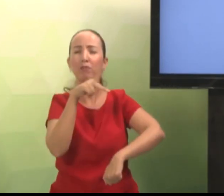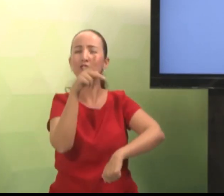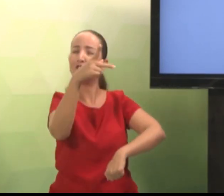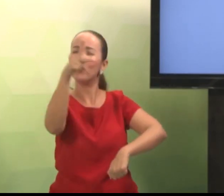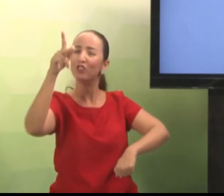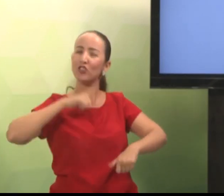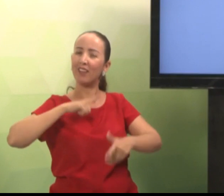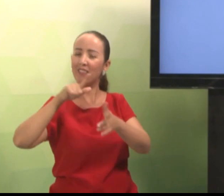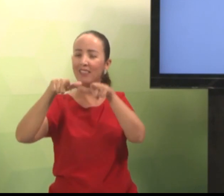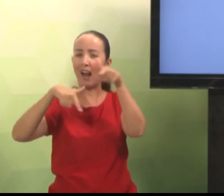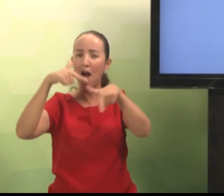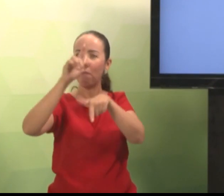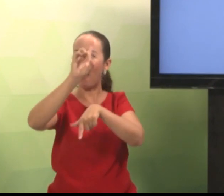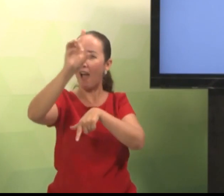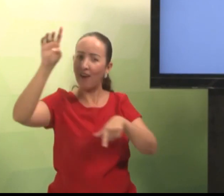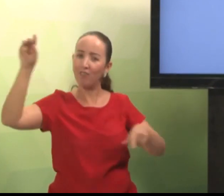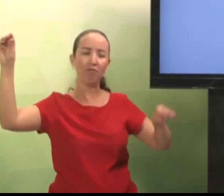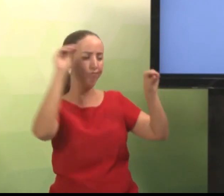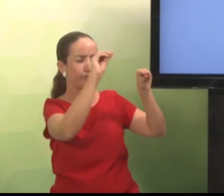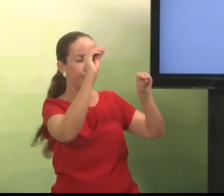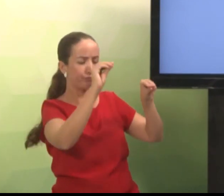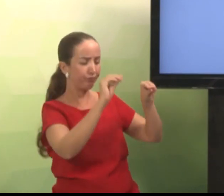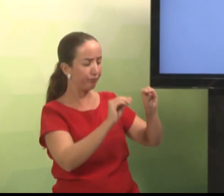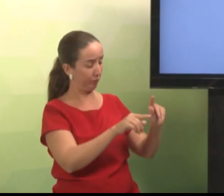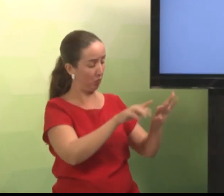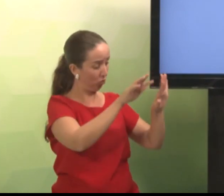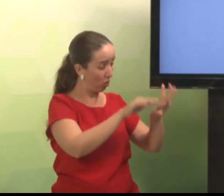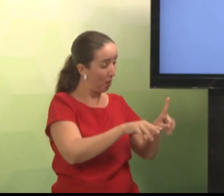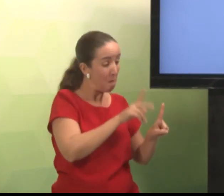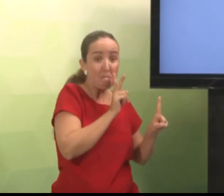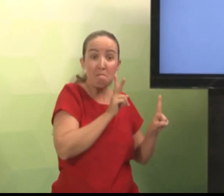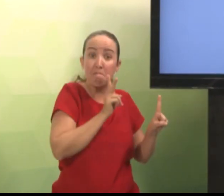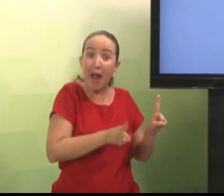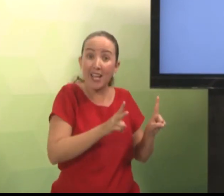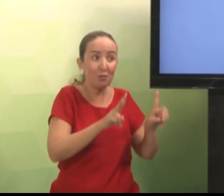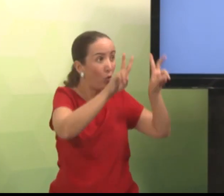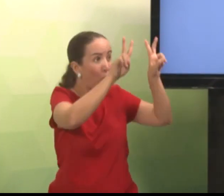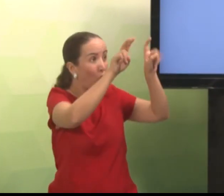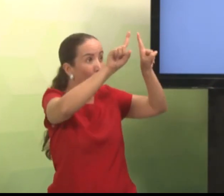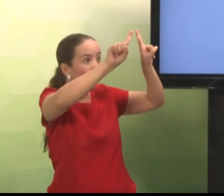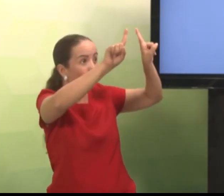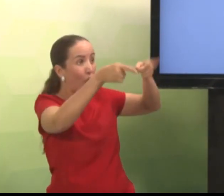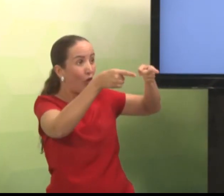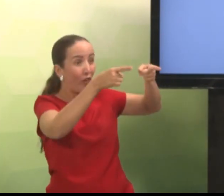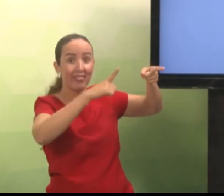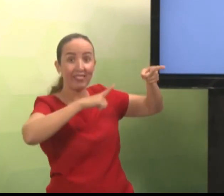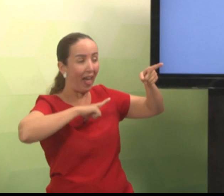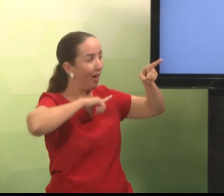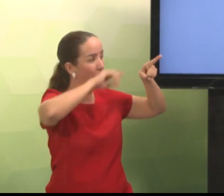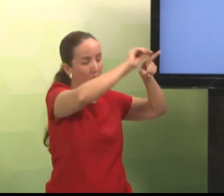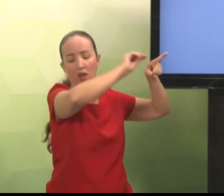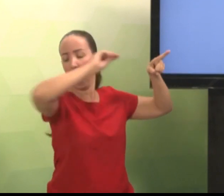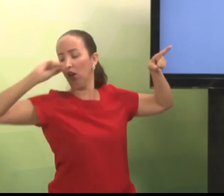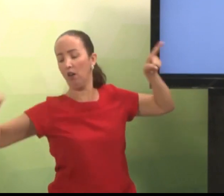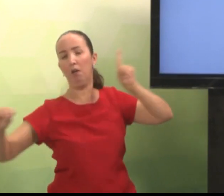Michele. São professores que já trabalharam com vocês aqui. Então, você vai colocar aqui. E também o título.